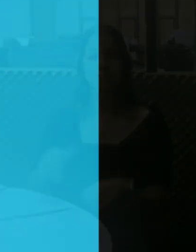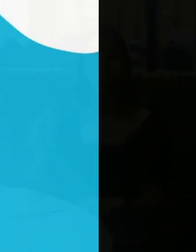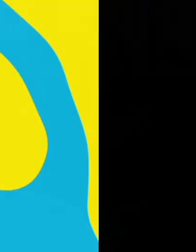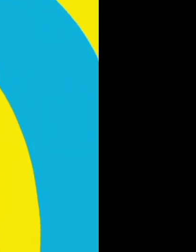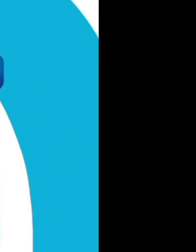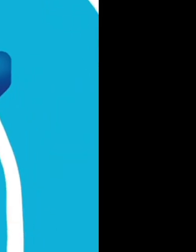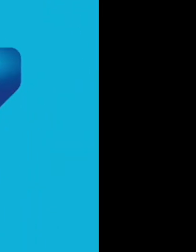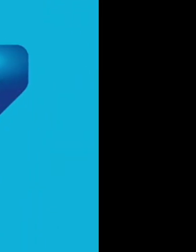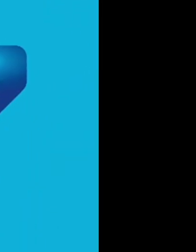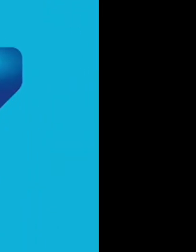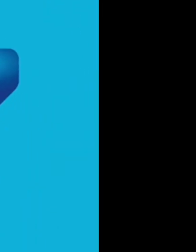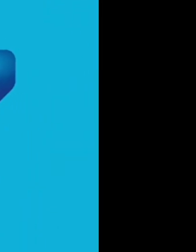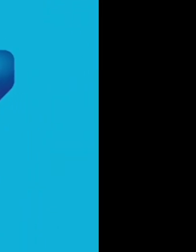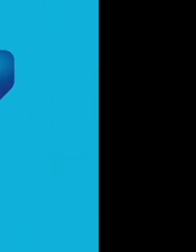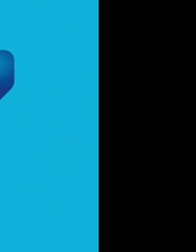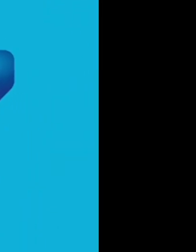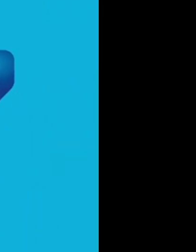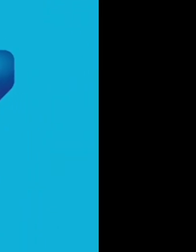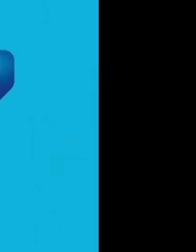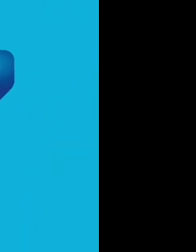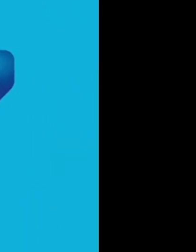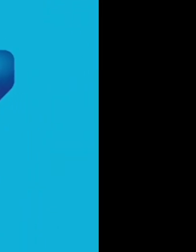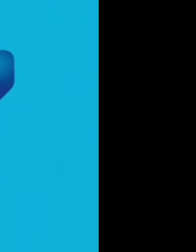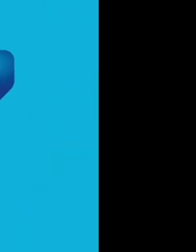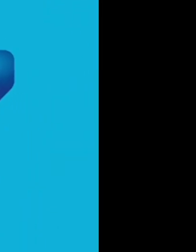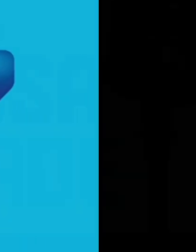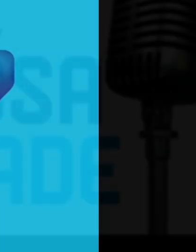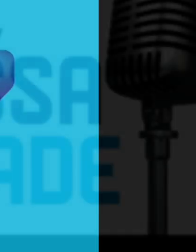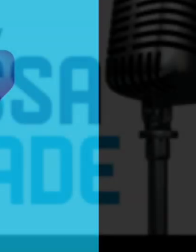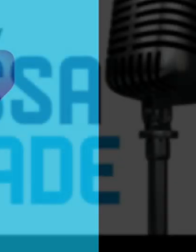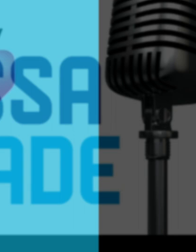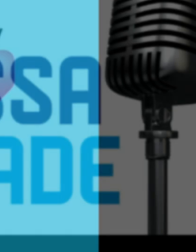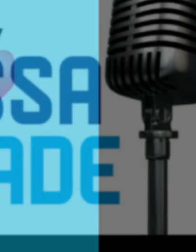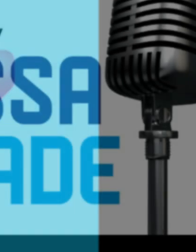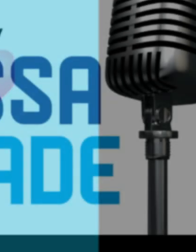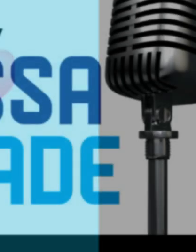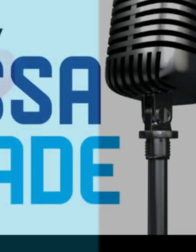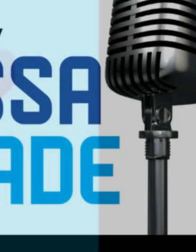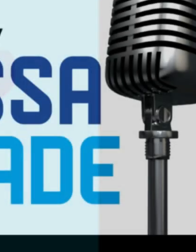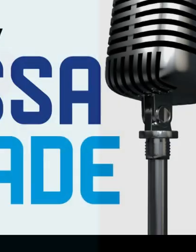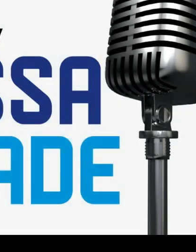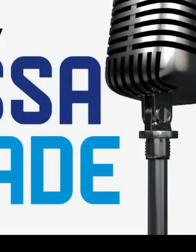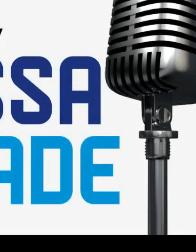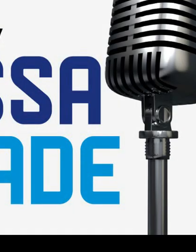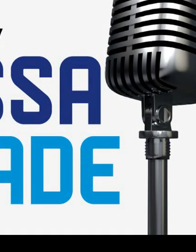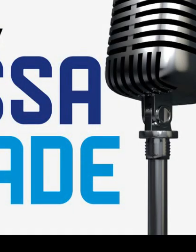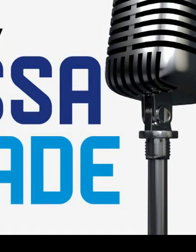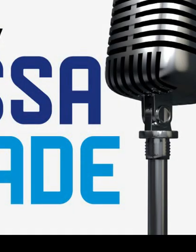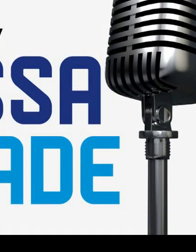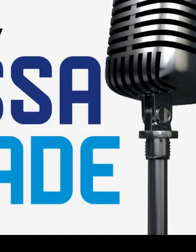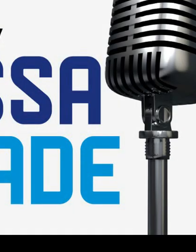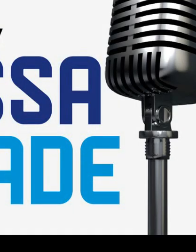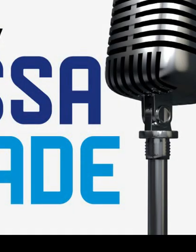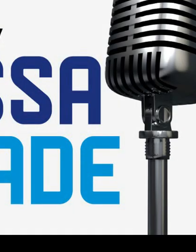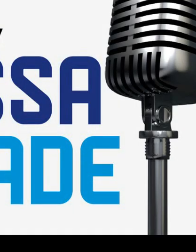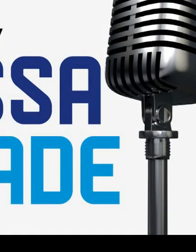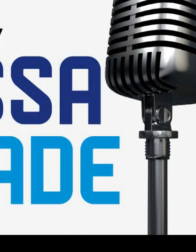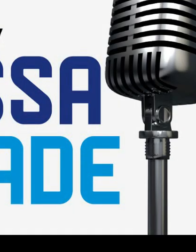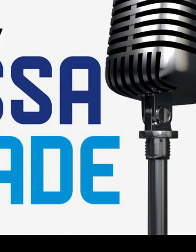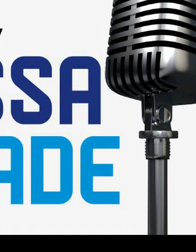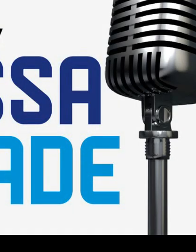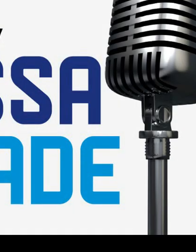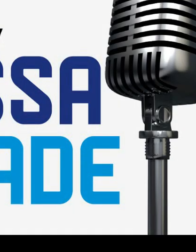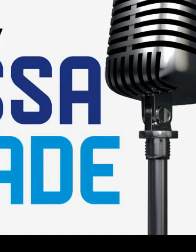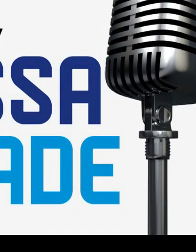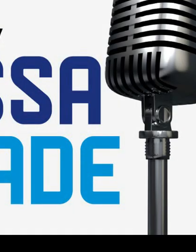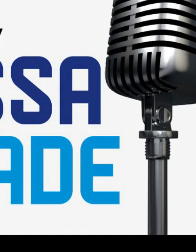fazer bem. Até mais. Fica por aqui mais uma edição do programa da Rádio Nossa Cidade. Continue